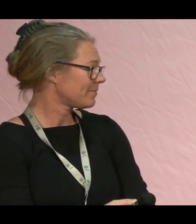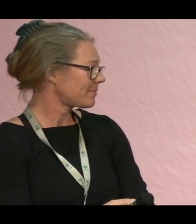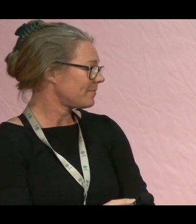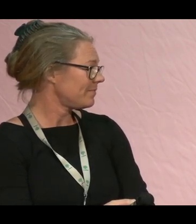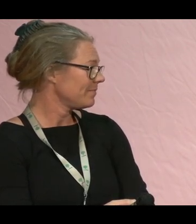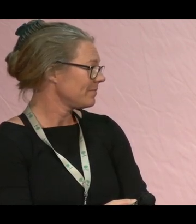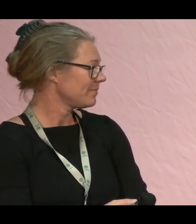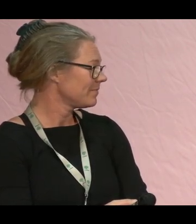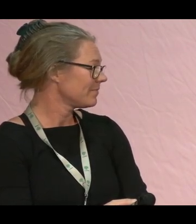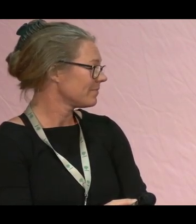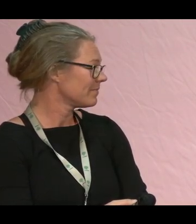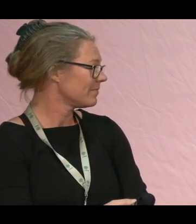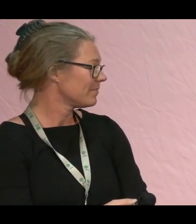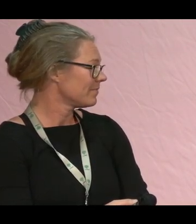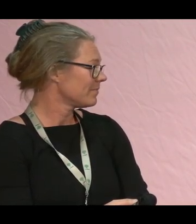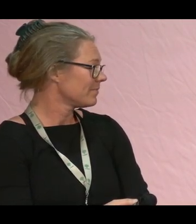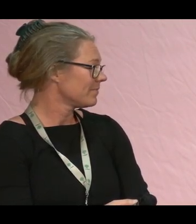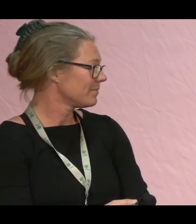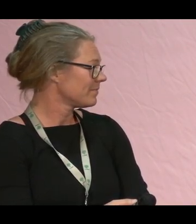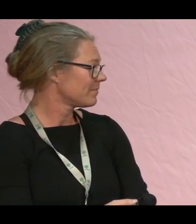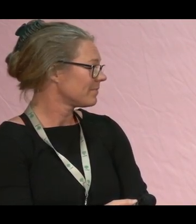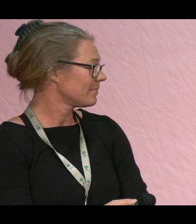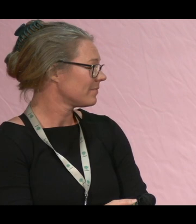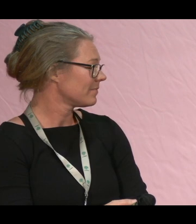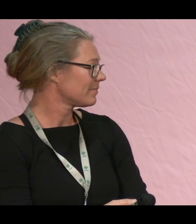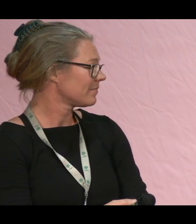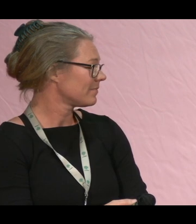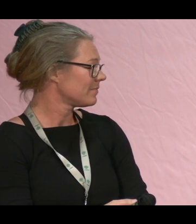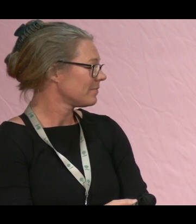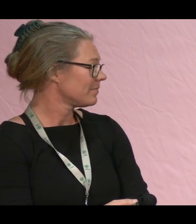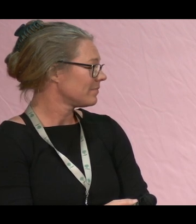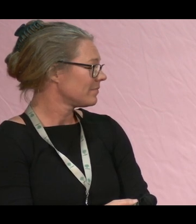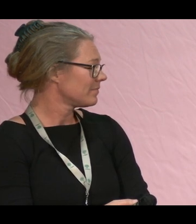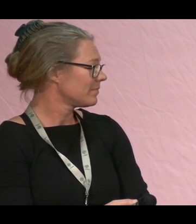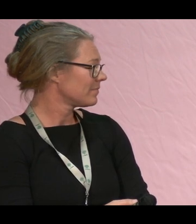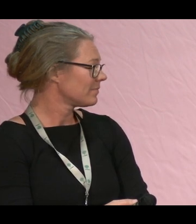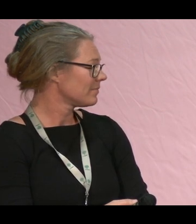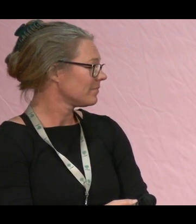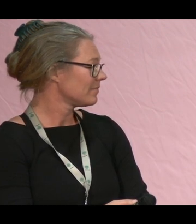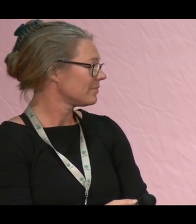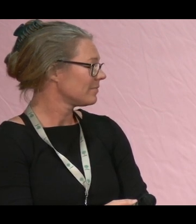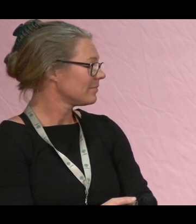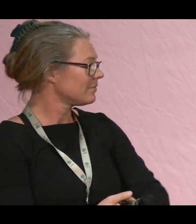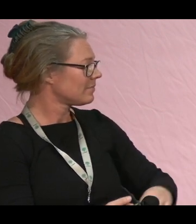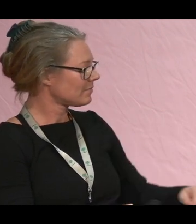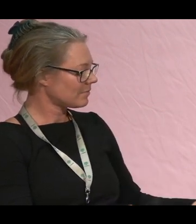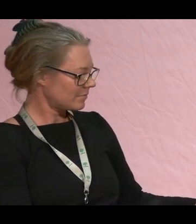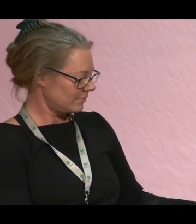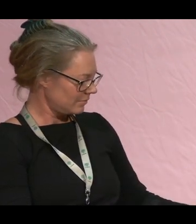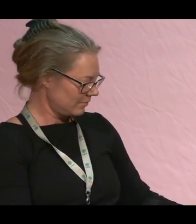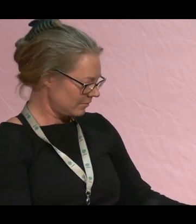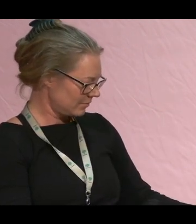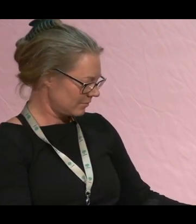Och välkommen Elisabeth Simmelton som är specialist på lantbruk och livsmedelsförsörjningsfrågor som jobbar på